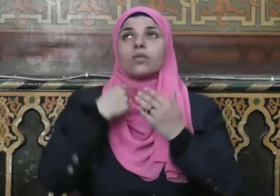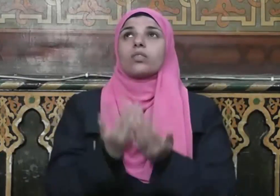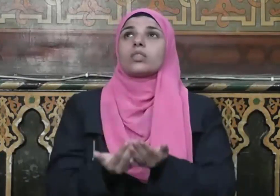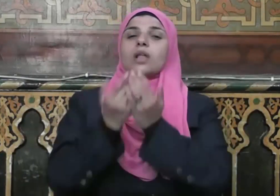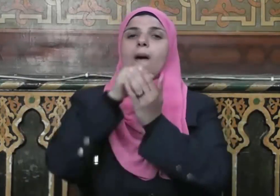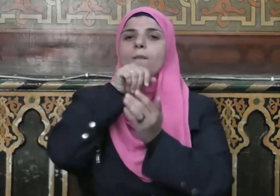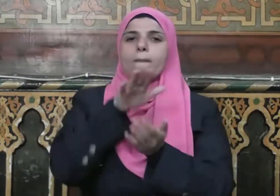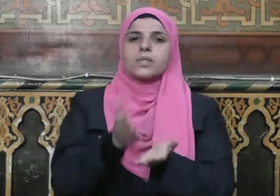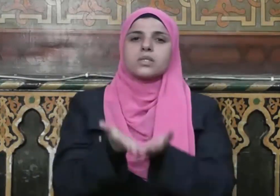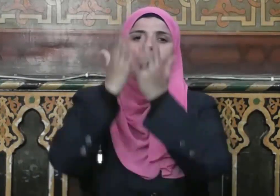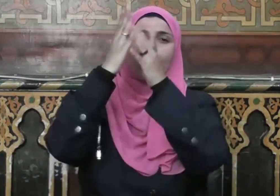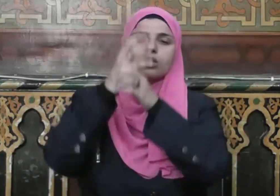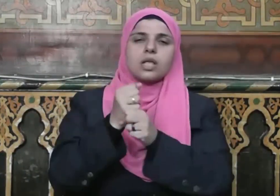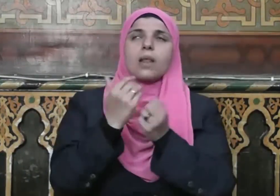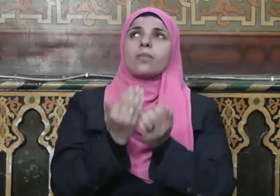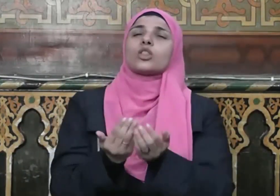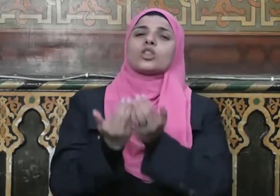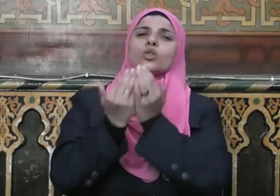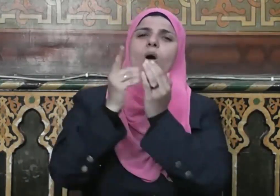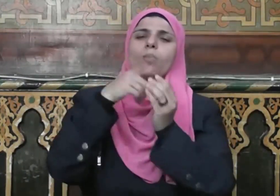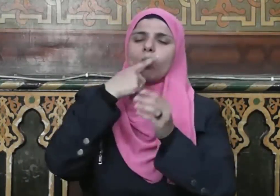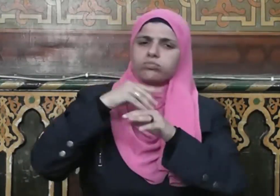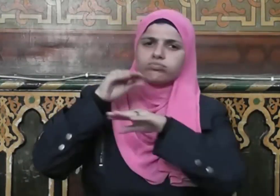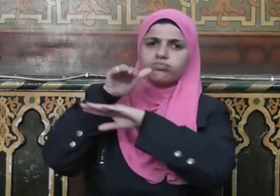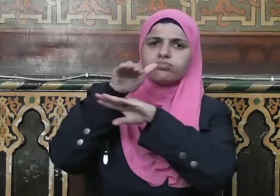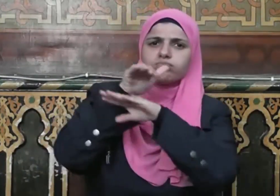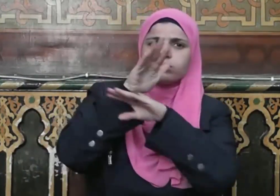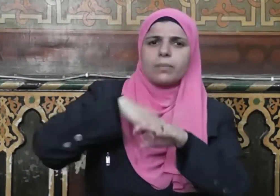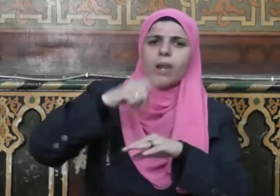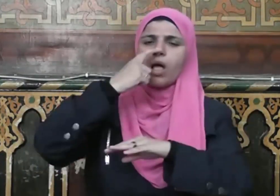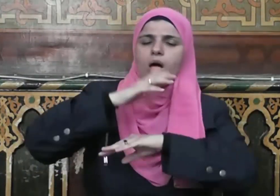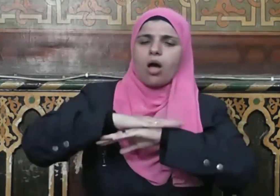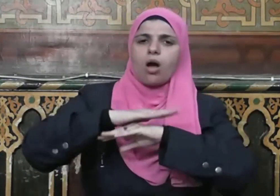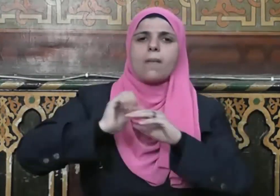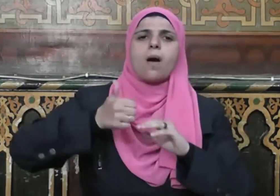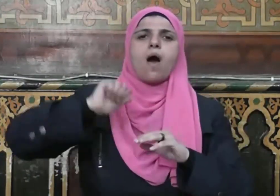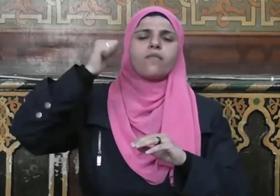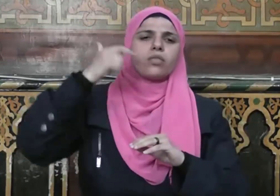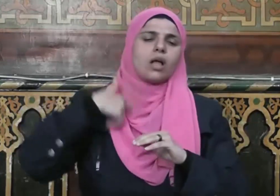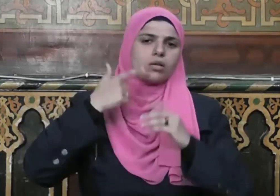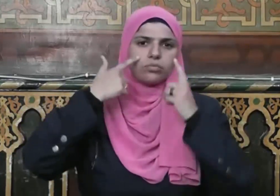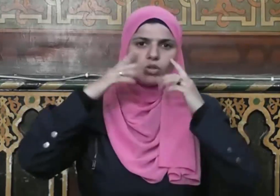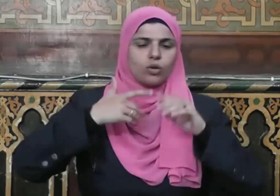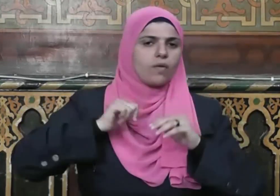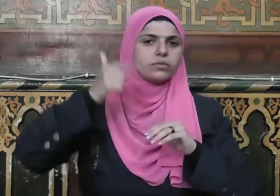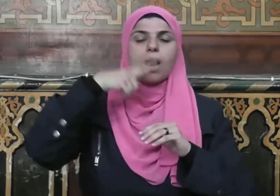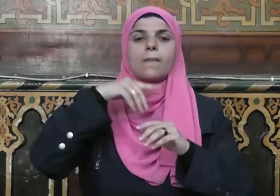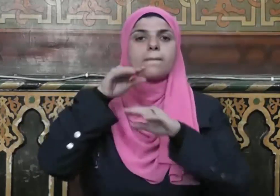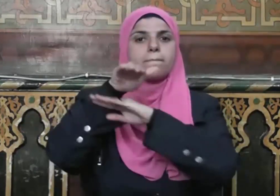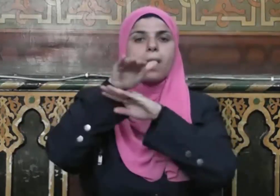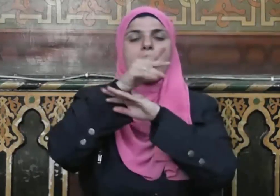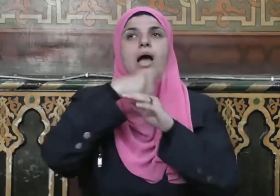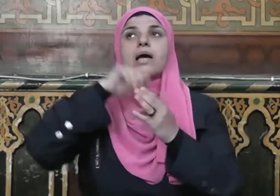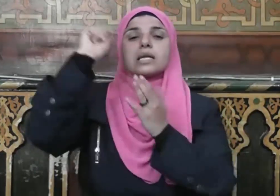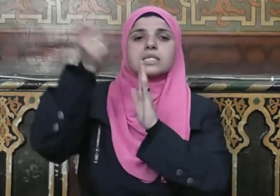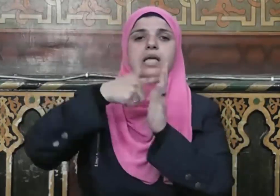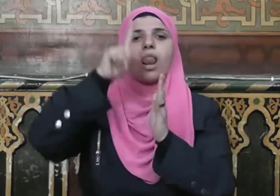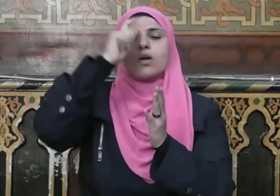فدعا صلى الله عليه وسلم إلى القيم الفضل والمثل العليا وبلغ رسالة